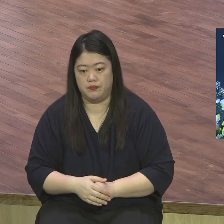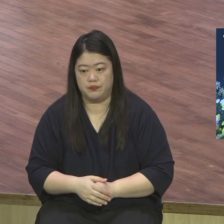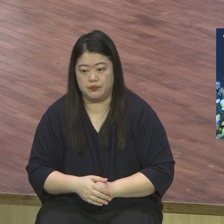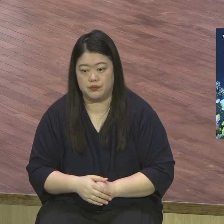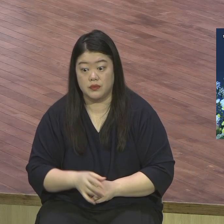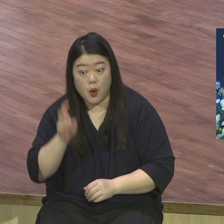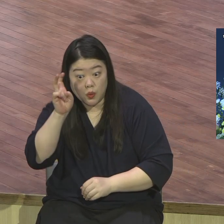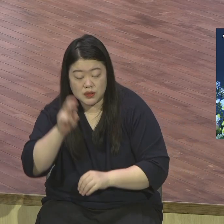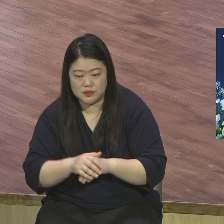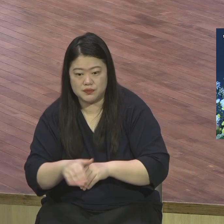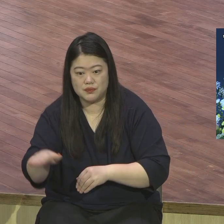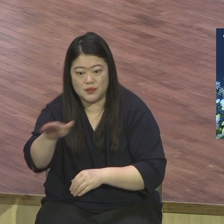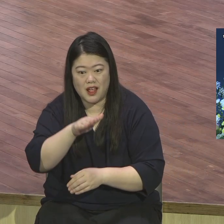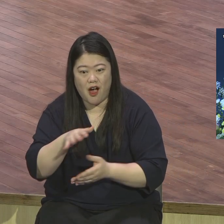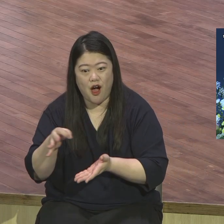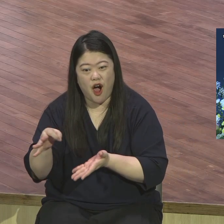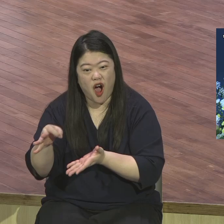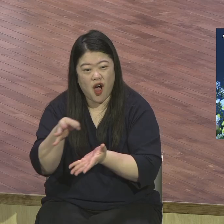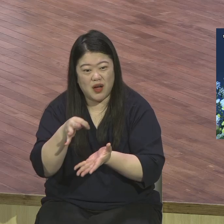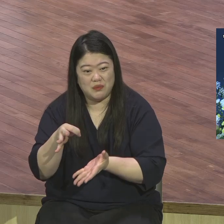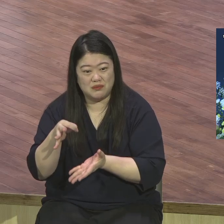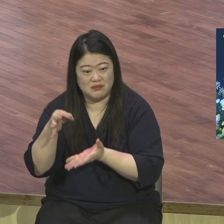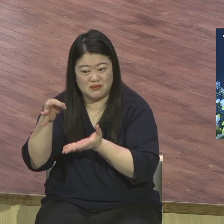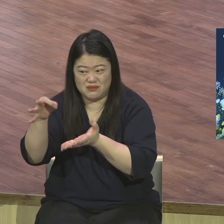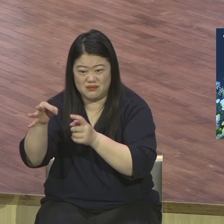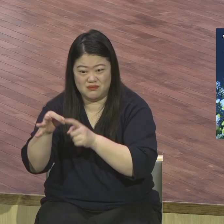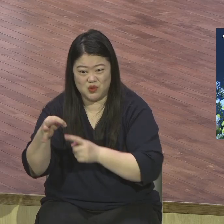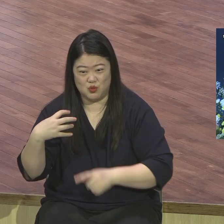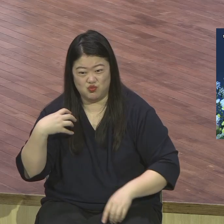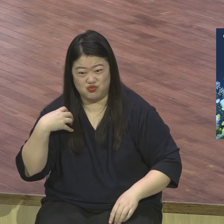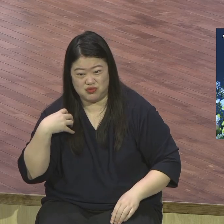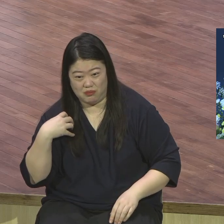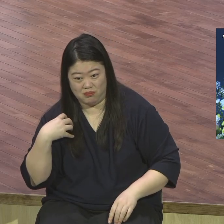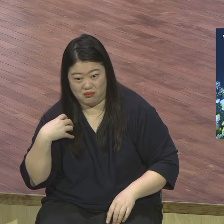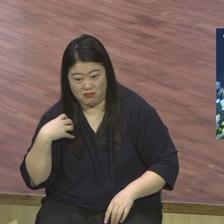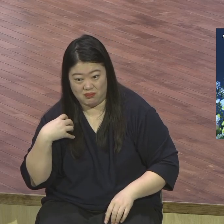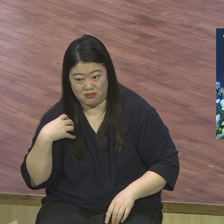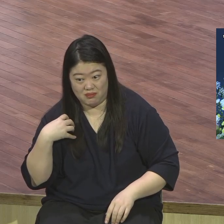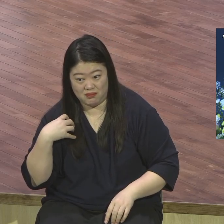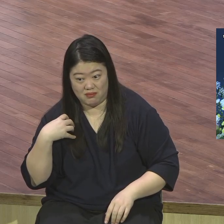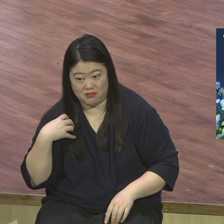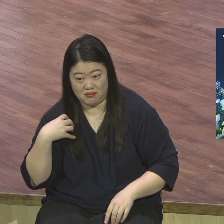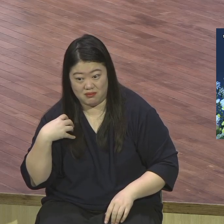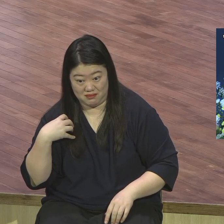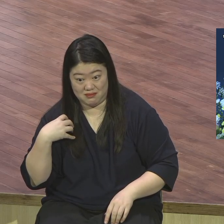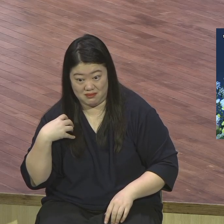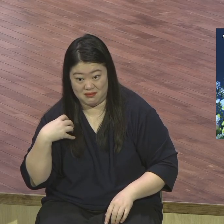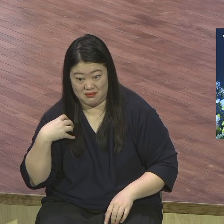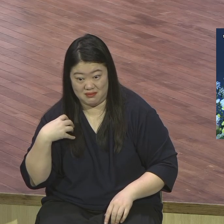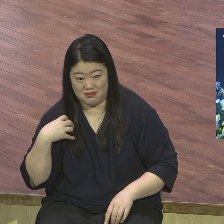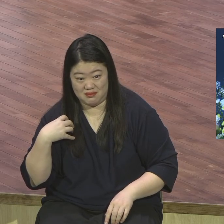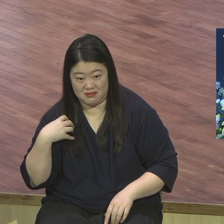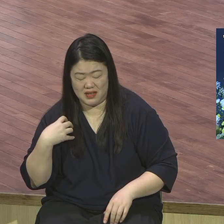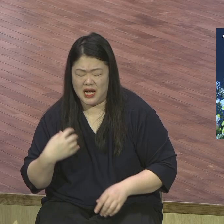부담되지요 없는데 2, 3, 7, 5천 종족